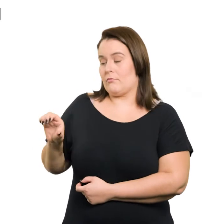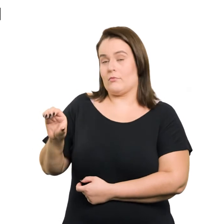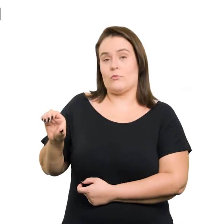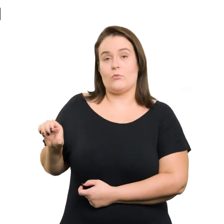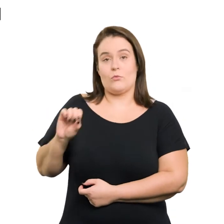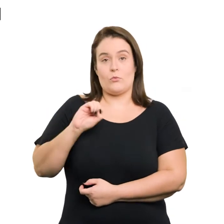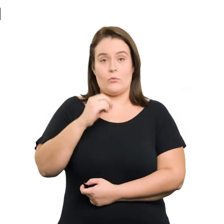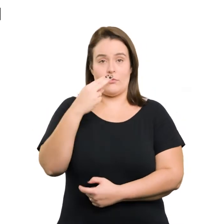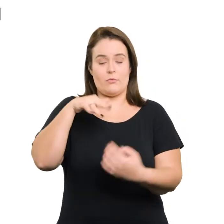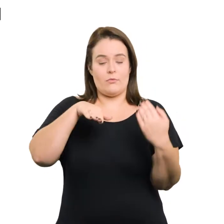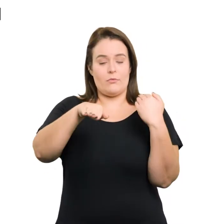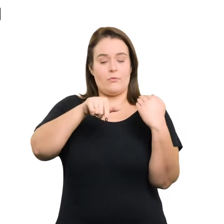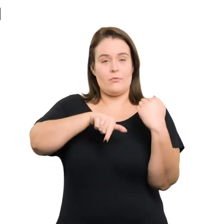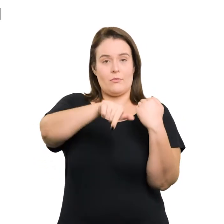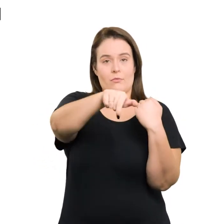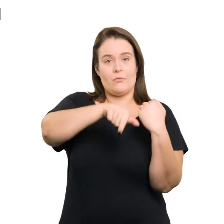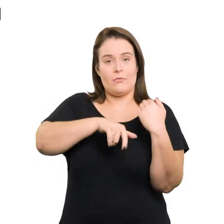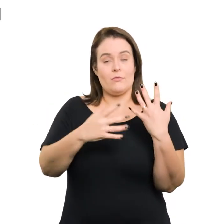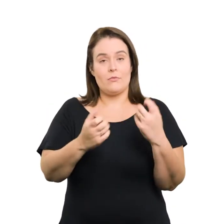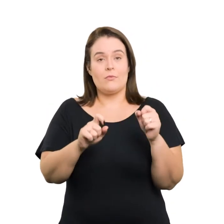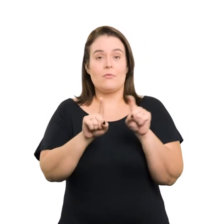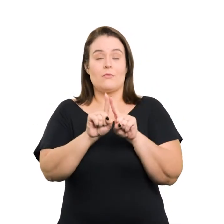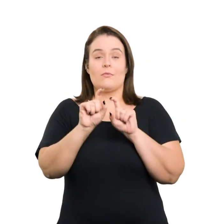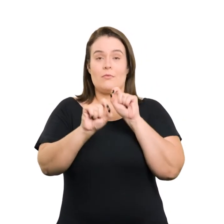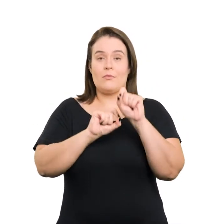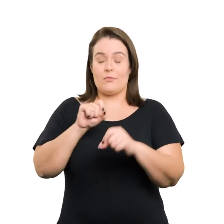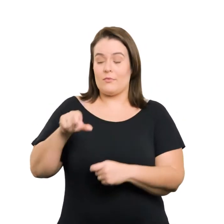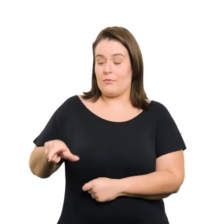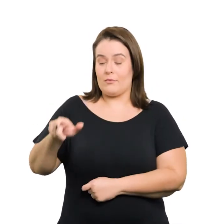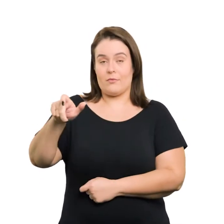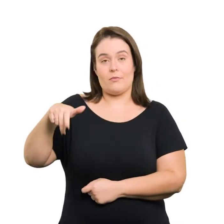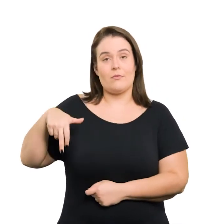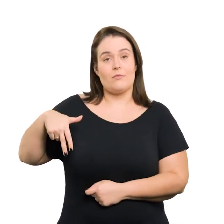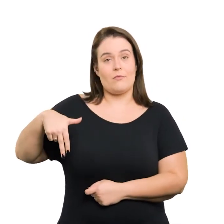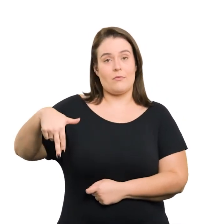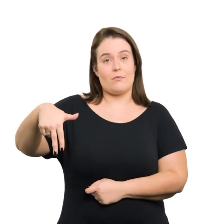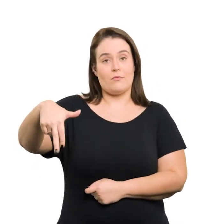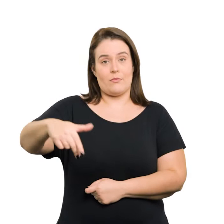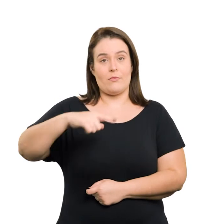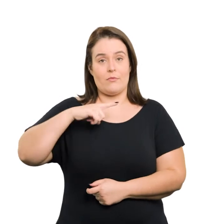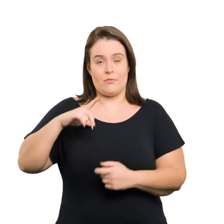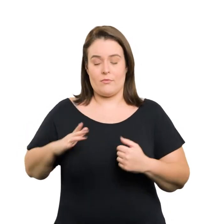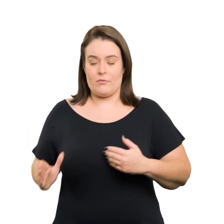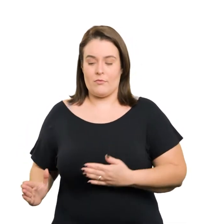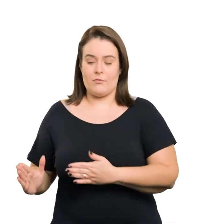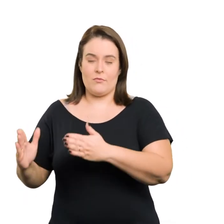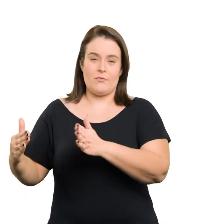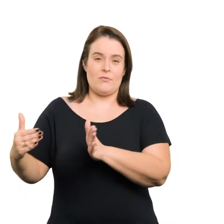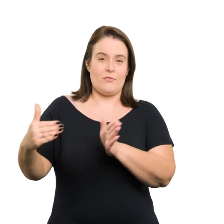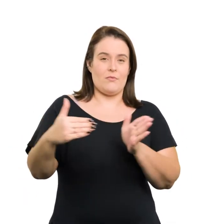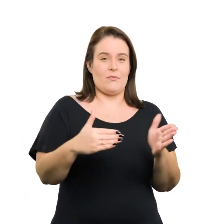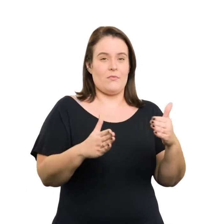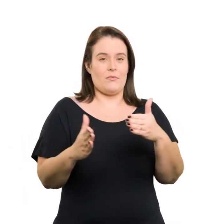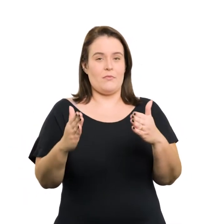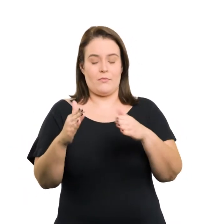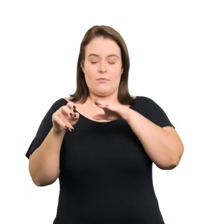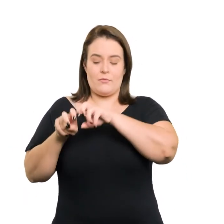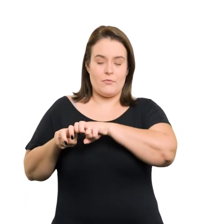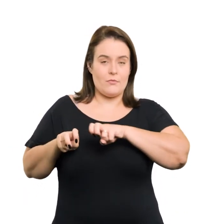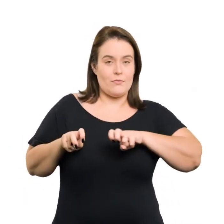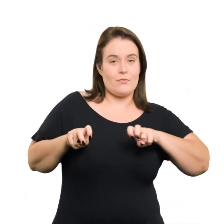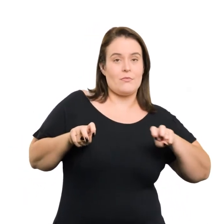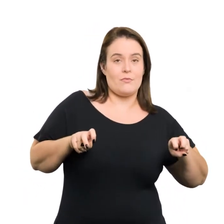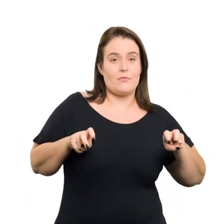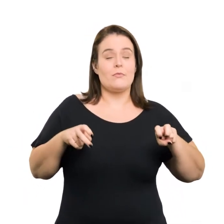um só lado Ou no meio da circulação Admite-se que os corredores de circulação Que compõem as rotas acessíveis aos